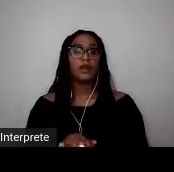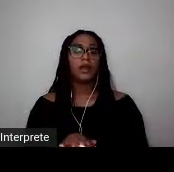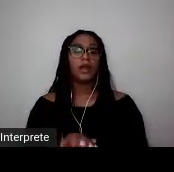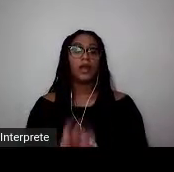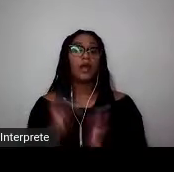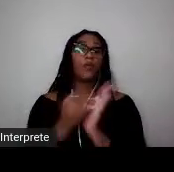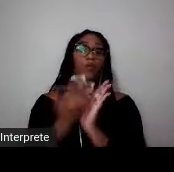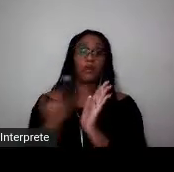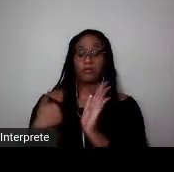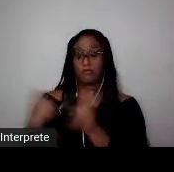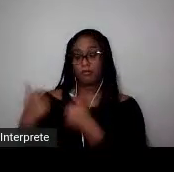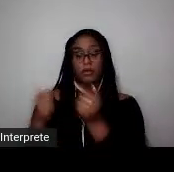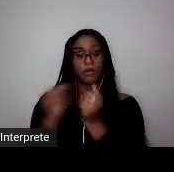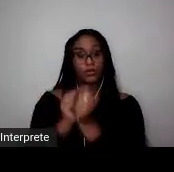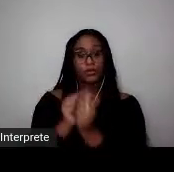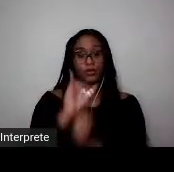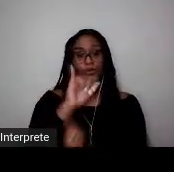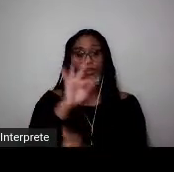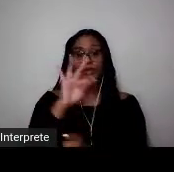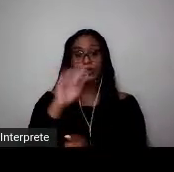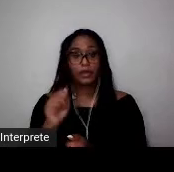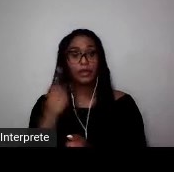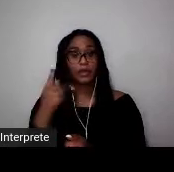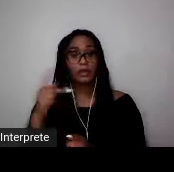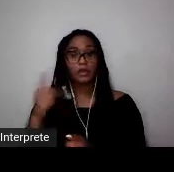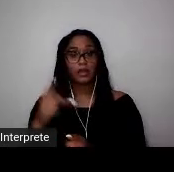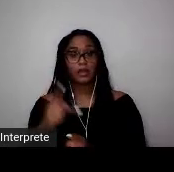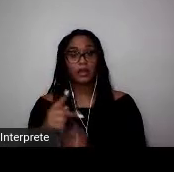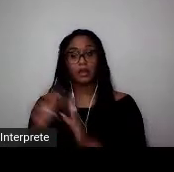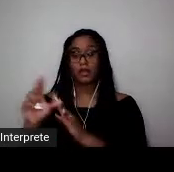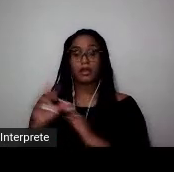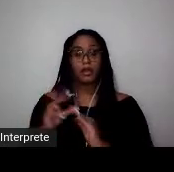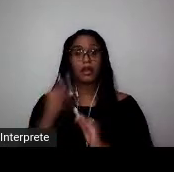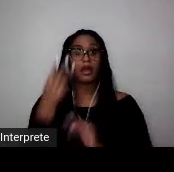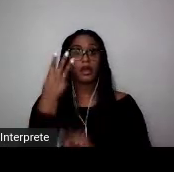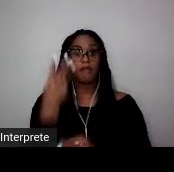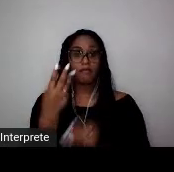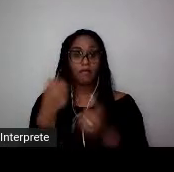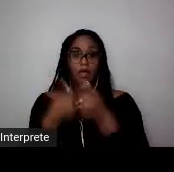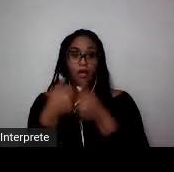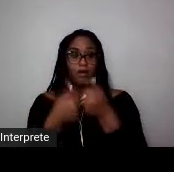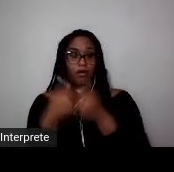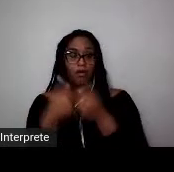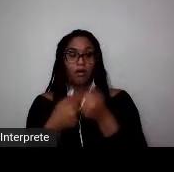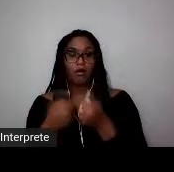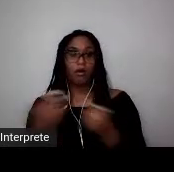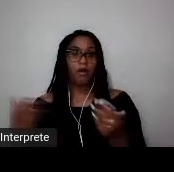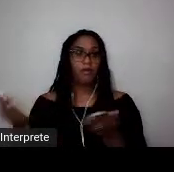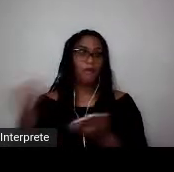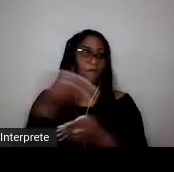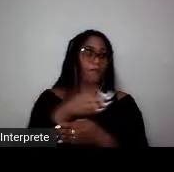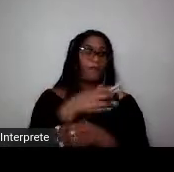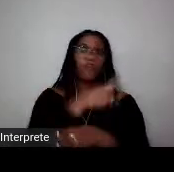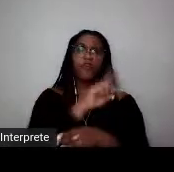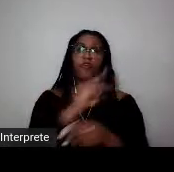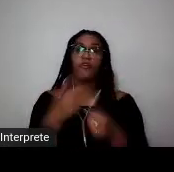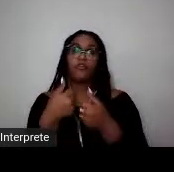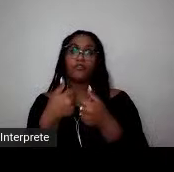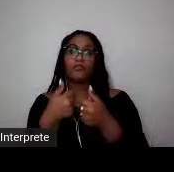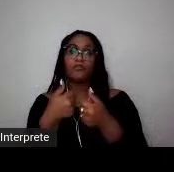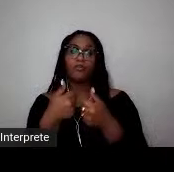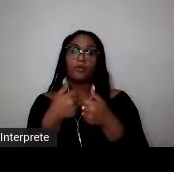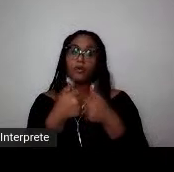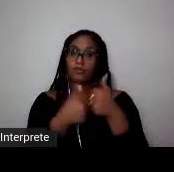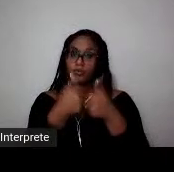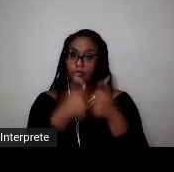com que pelo menos três das suas jogadoras do elenco atuassem na seleção brasileira de futebol feminino. Sem ter um treinamento ostensivo,